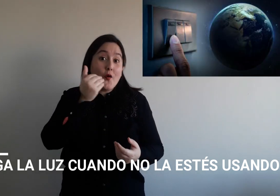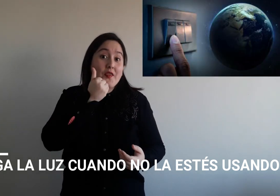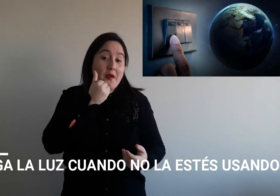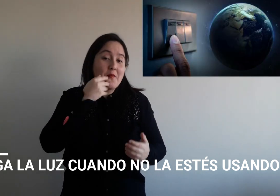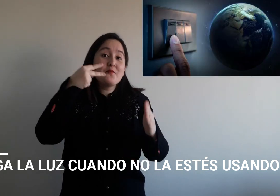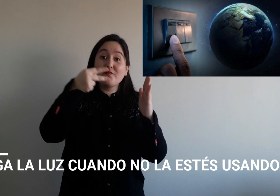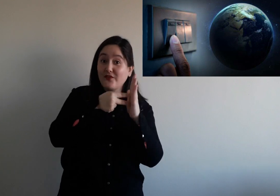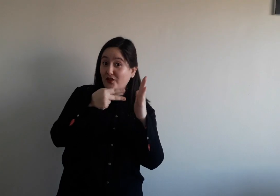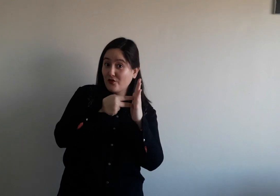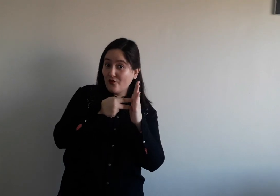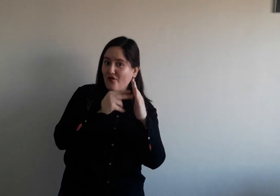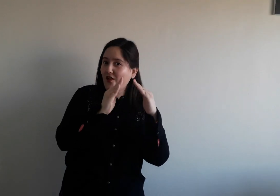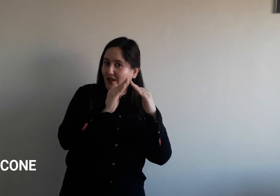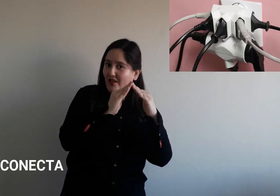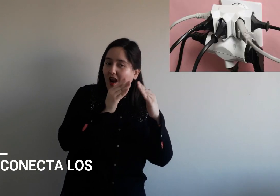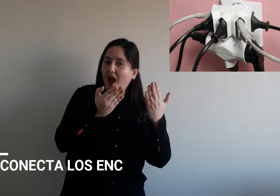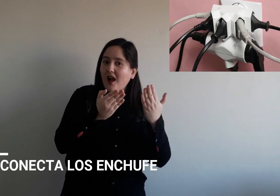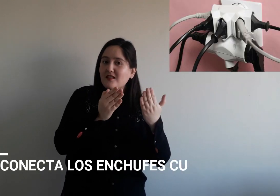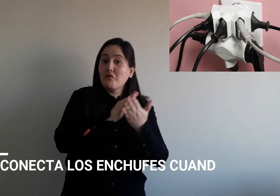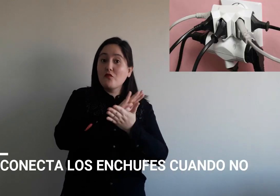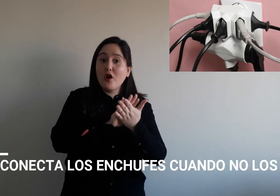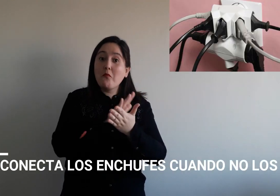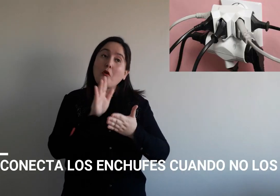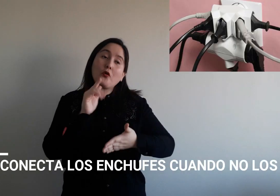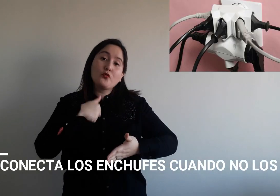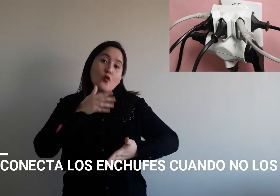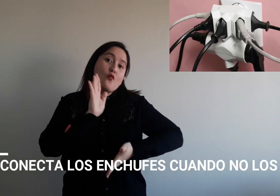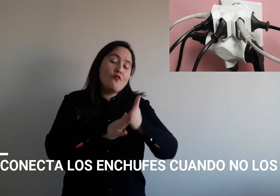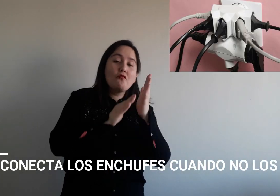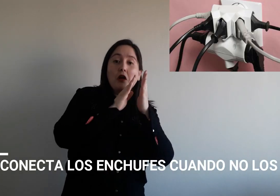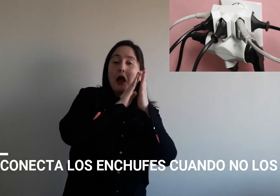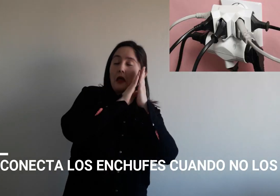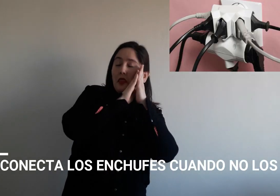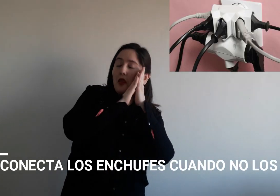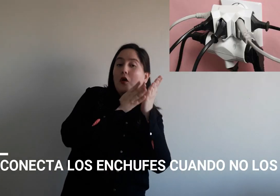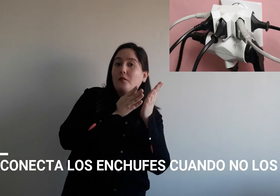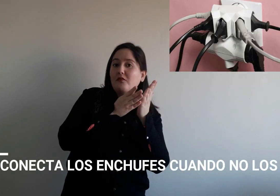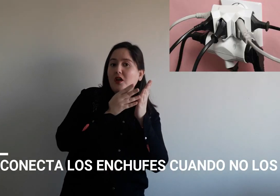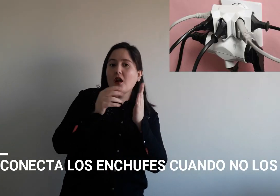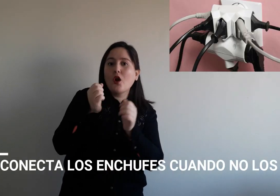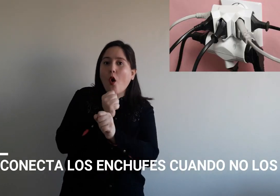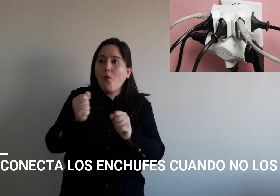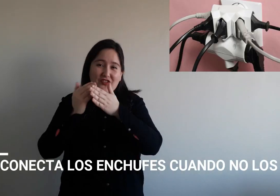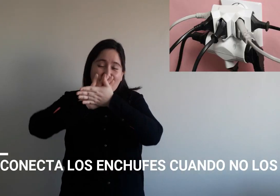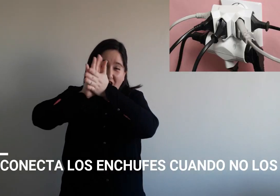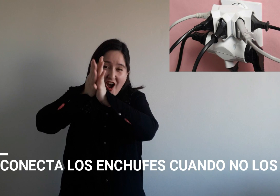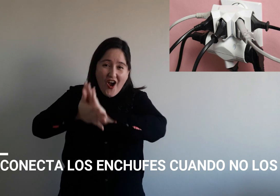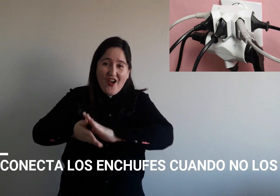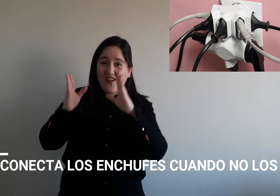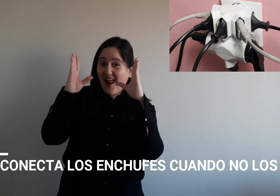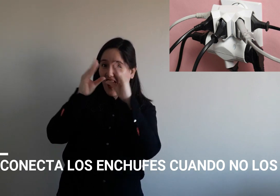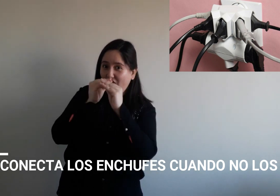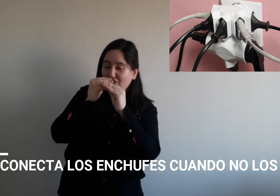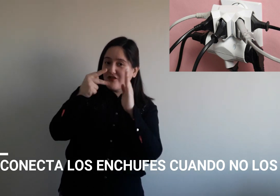O también con el tema de los enchufes. Por ejemplo, yo me voy a dormir y dejo todos los enchufes